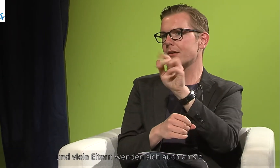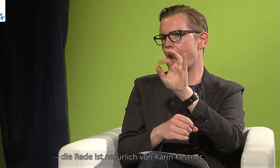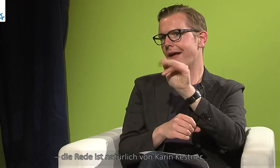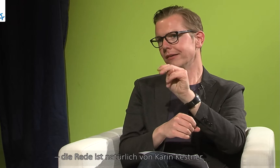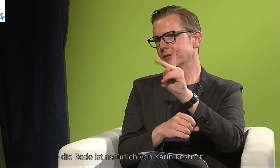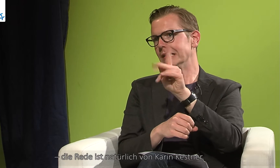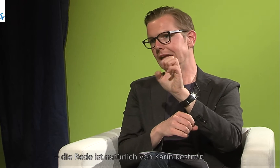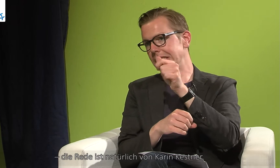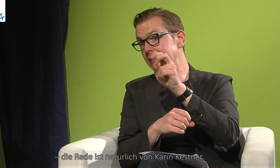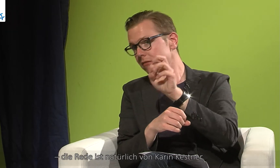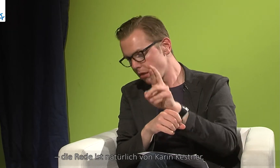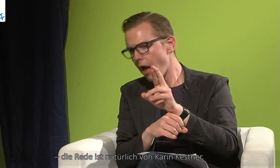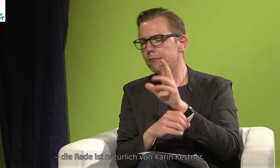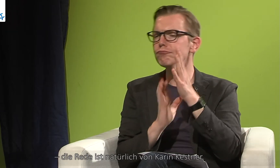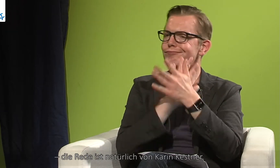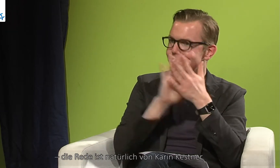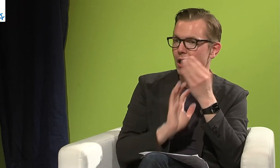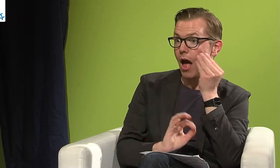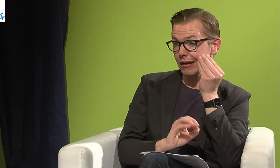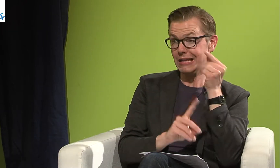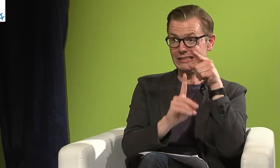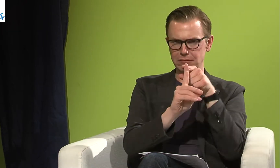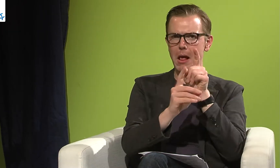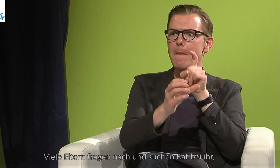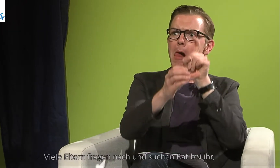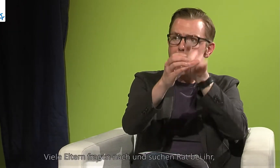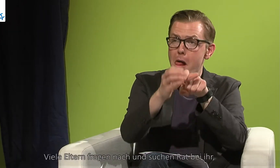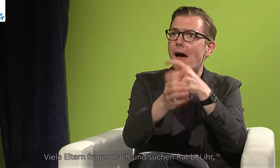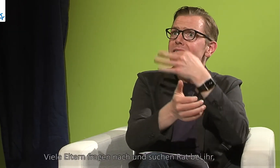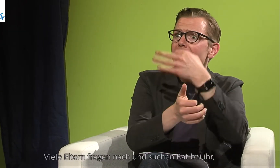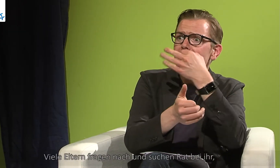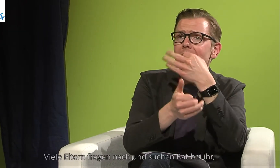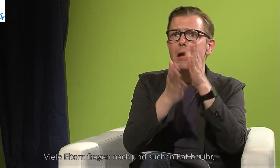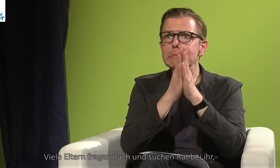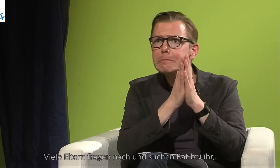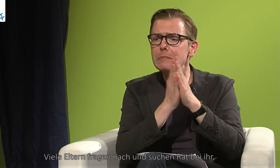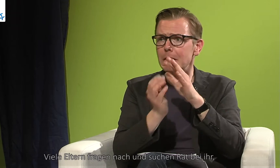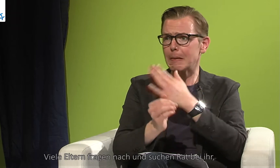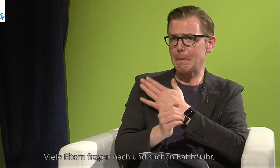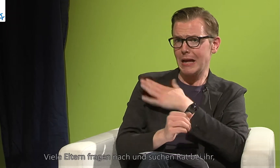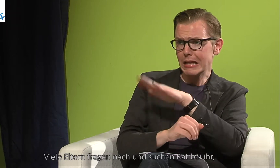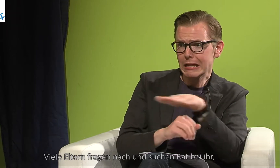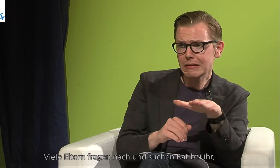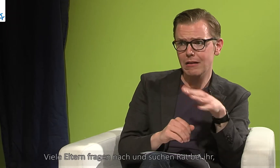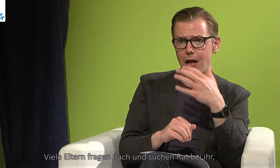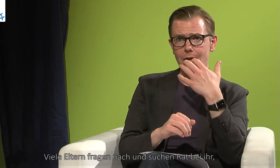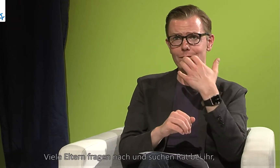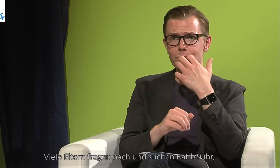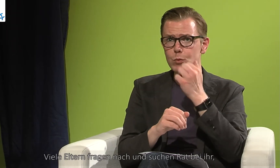Die Rede ist natürlich von Karin Kästner. Viele Eltern fragen nach und suchen Rat bei